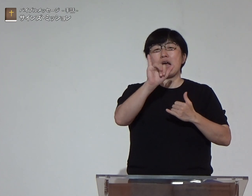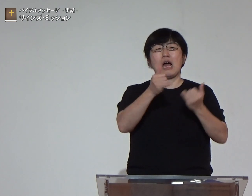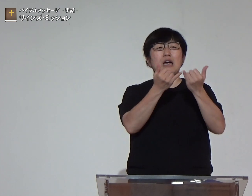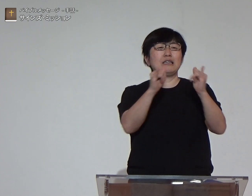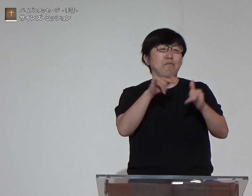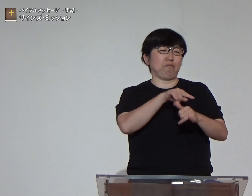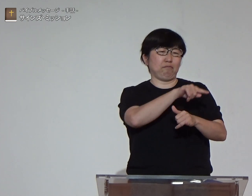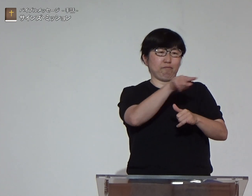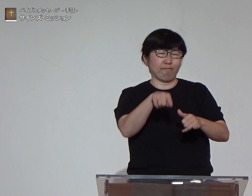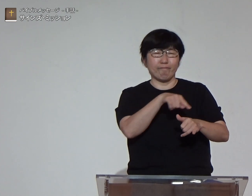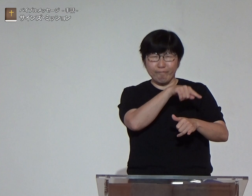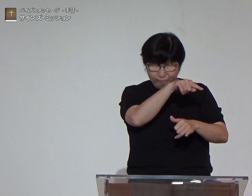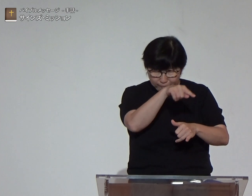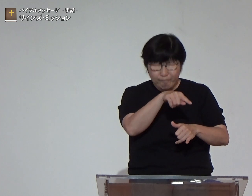捧げるのですが